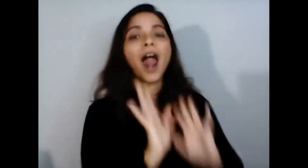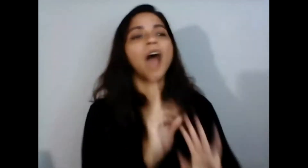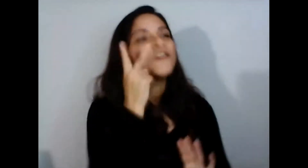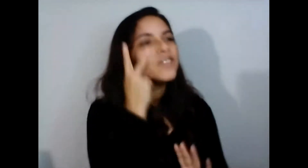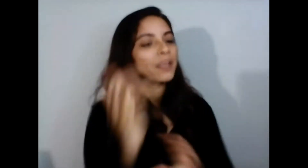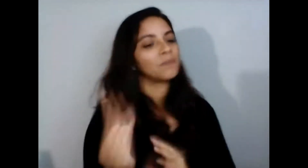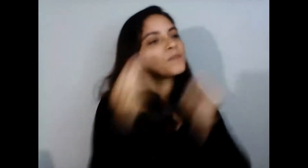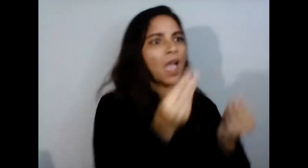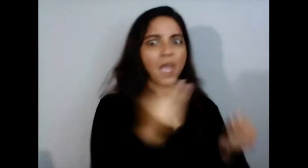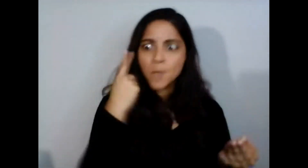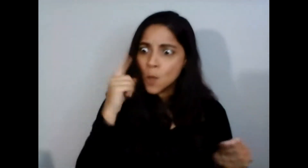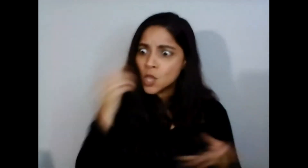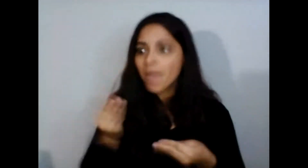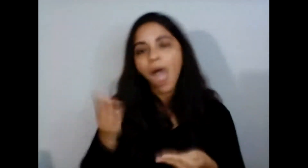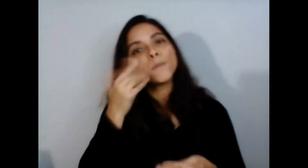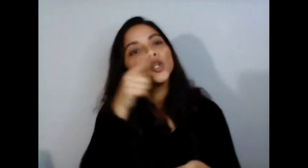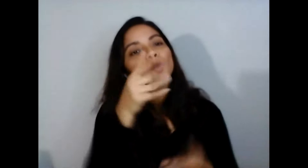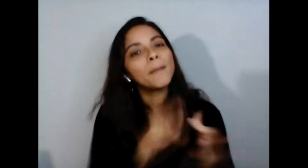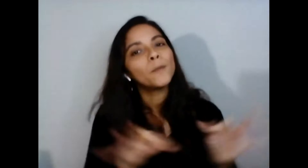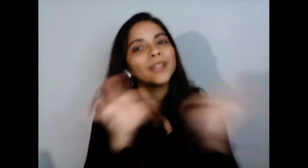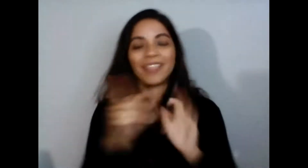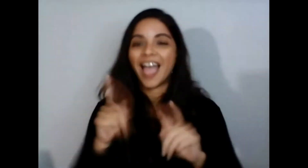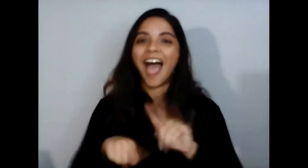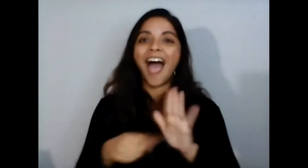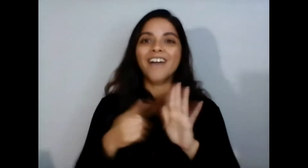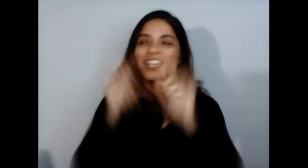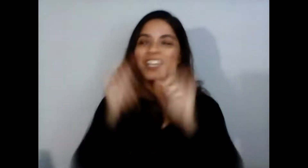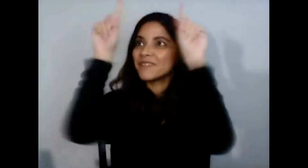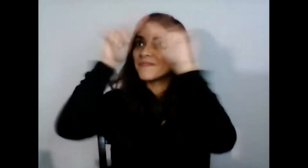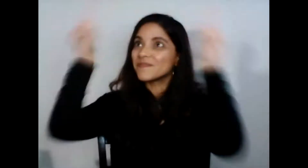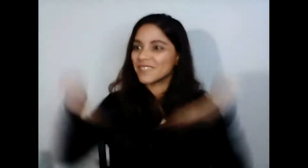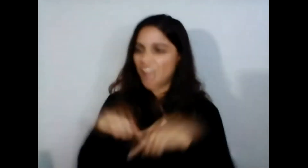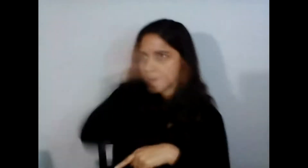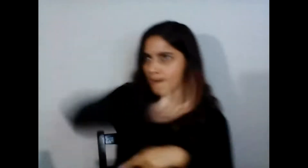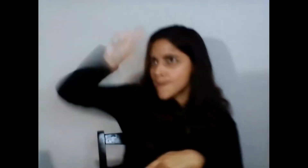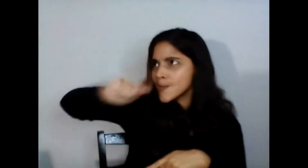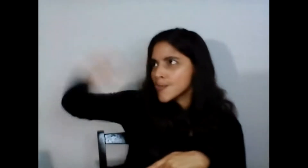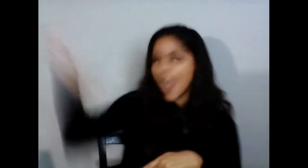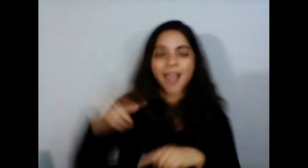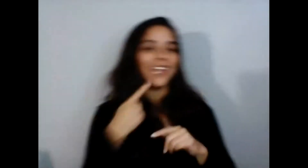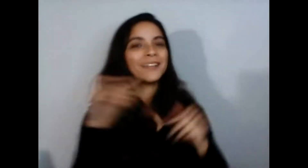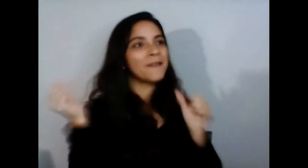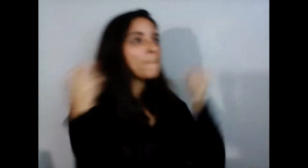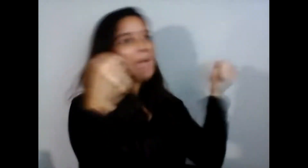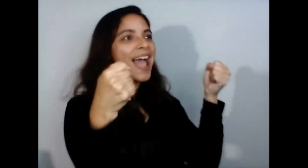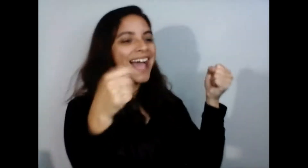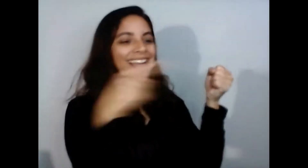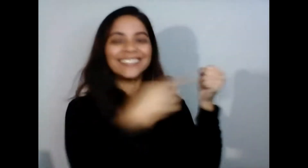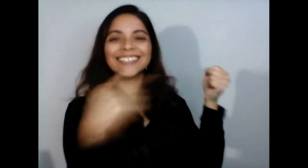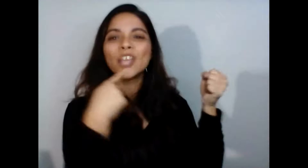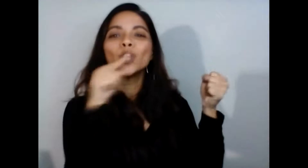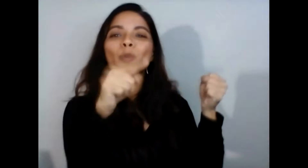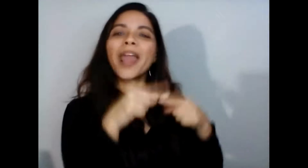carteles que dicen tú eres especial y lo utilizamos con la experiencia más nueva